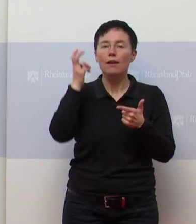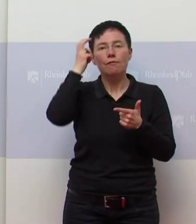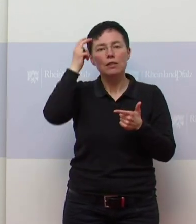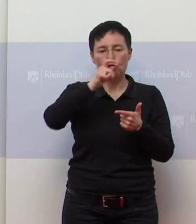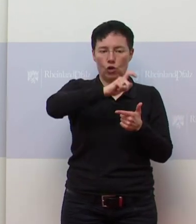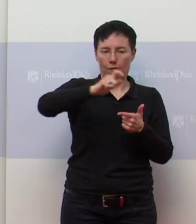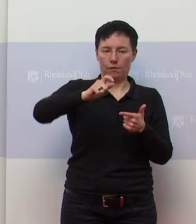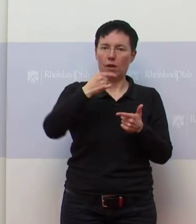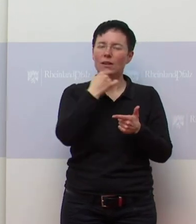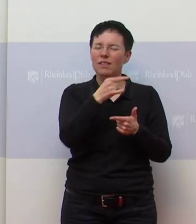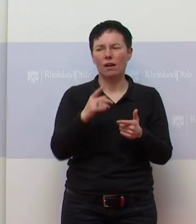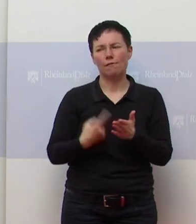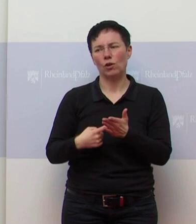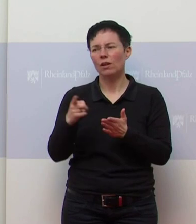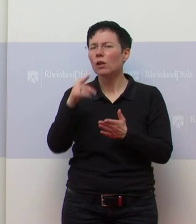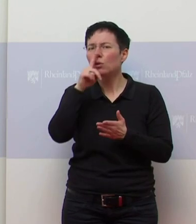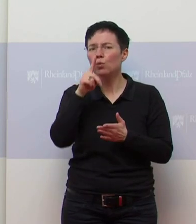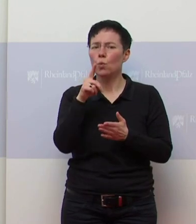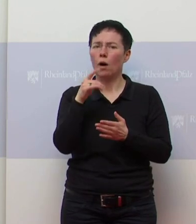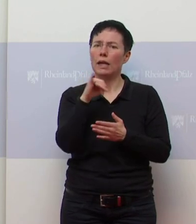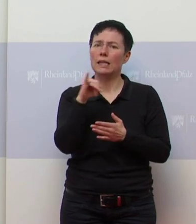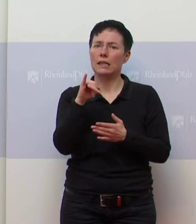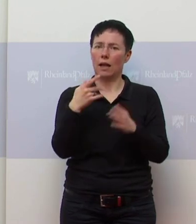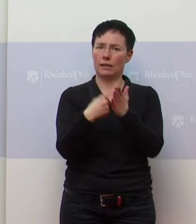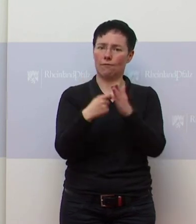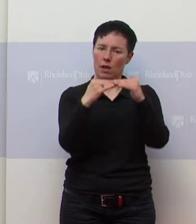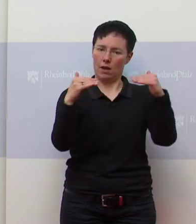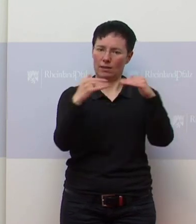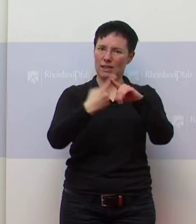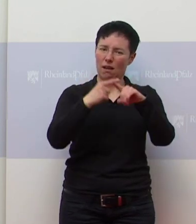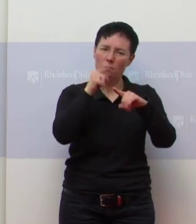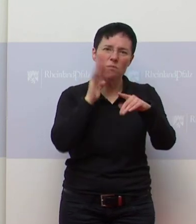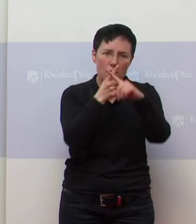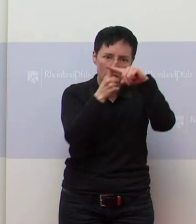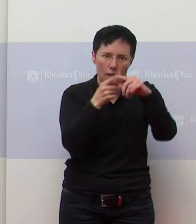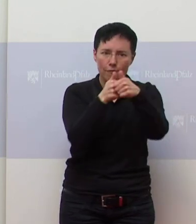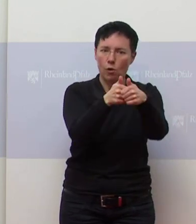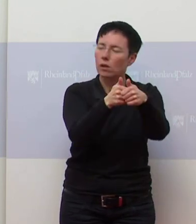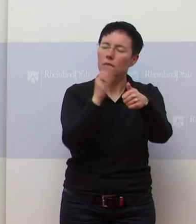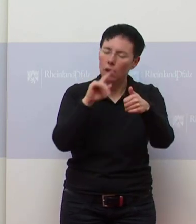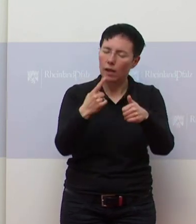nicht nur auf die Grenzwerte schauen, sondern auch andere Sachen, die zum Beispiel die Impfkurs,